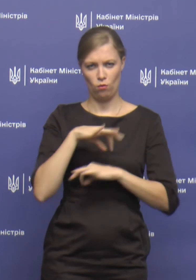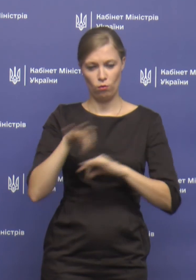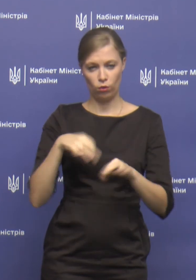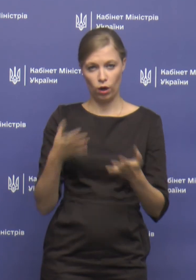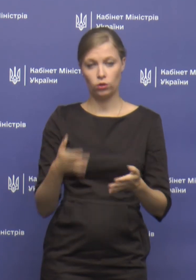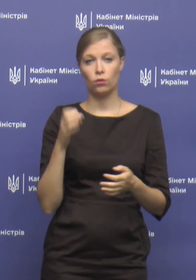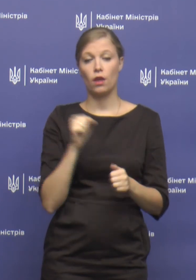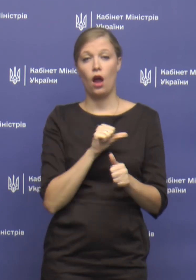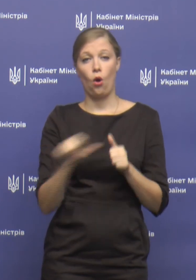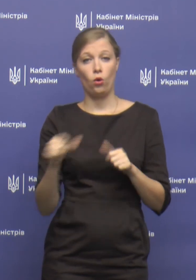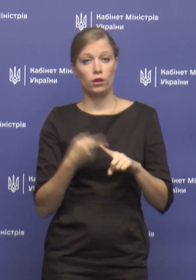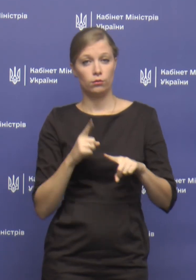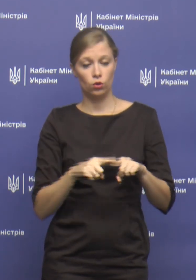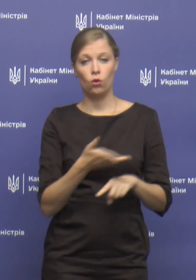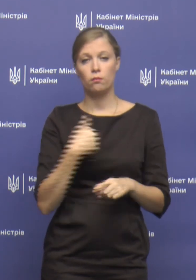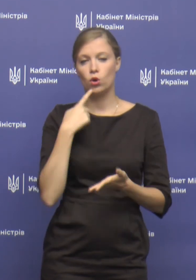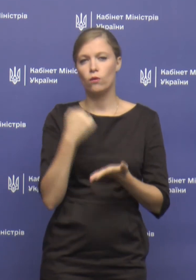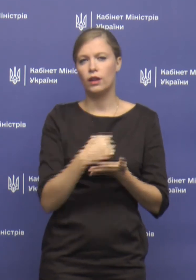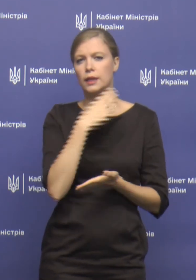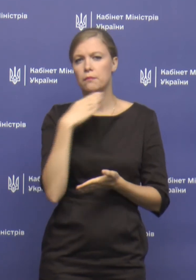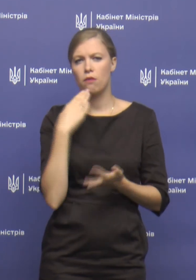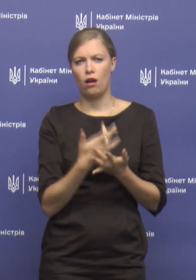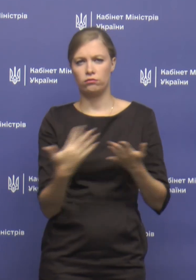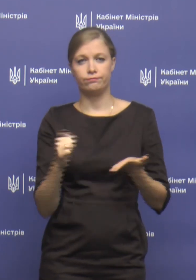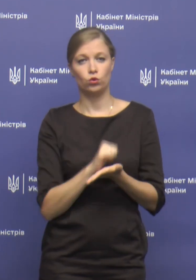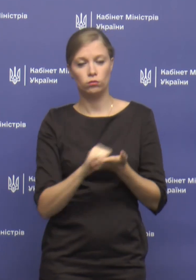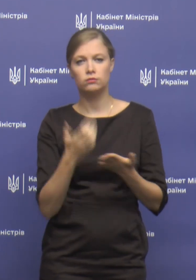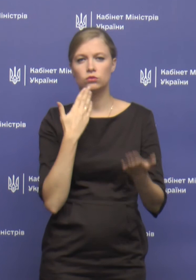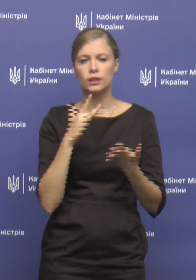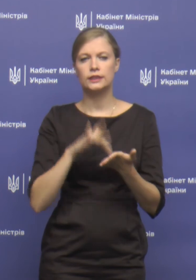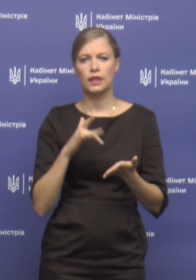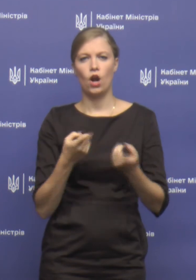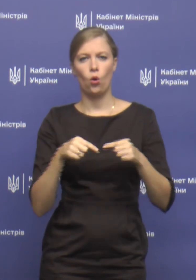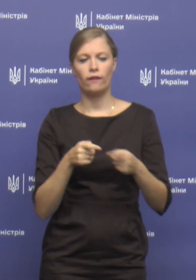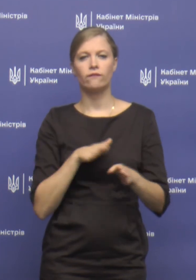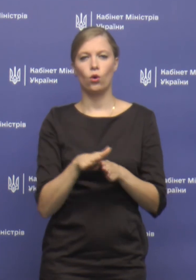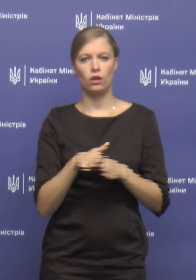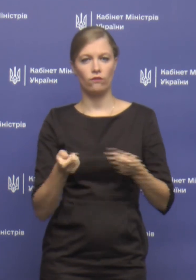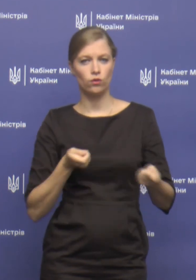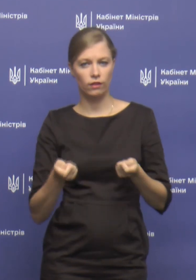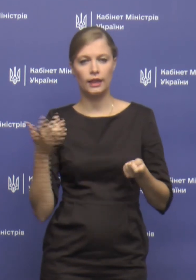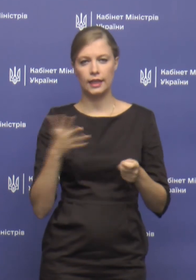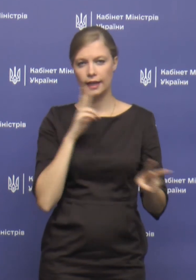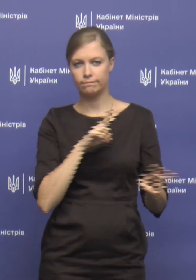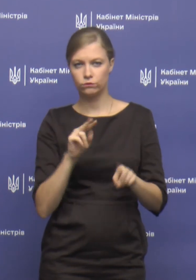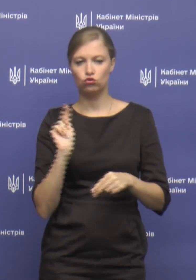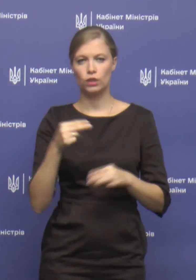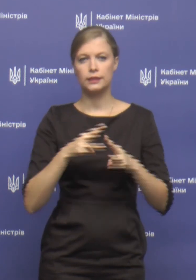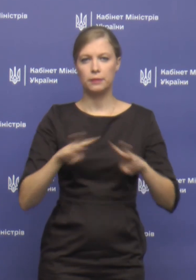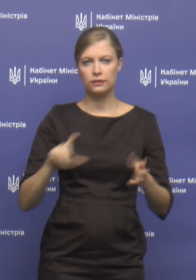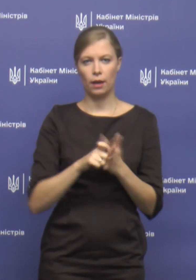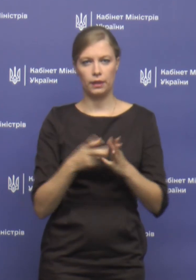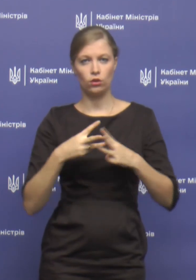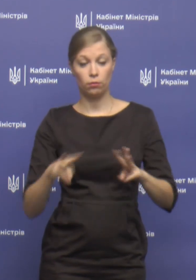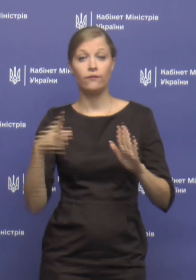проєкту. Окрім того, ми ухвалили багато документів, які стосуються центральних органів виконавчої влади, які координуються через міністри, кабінету